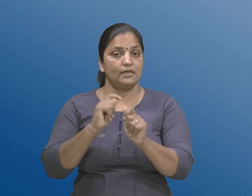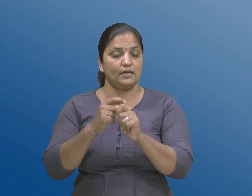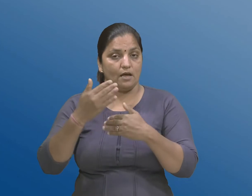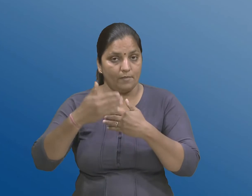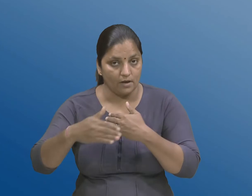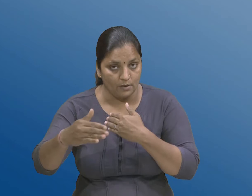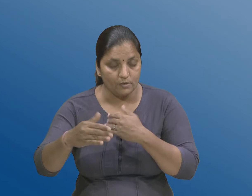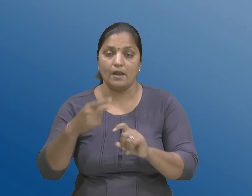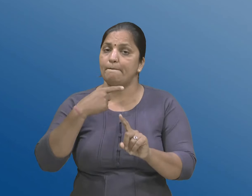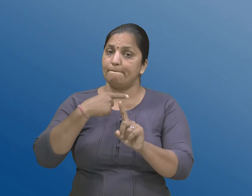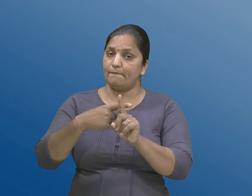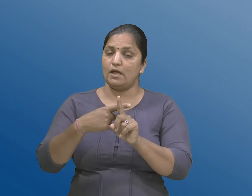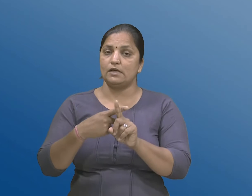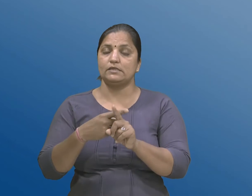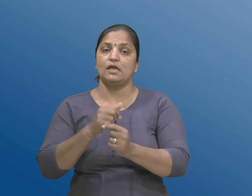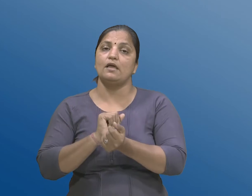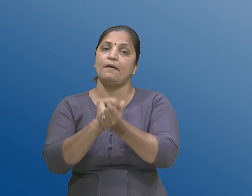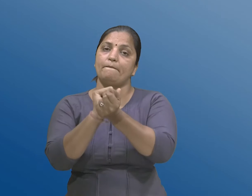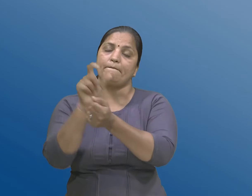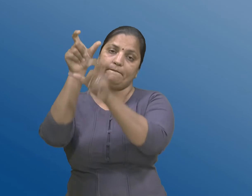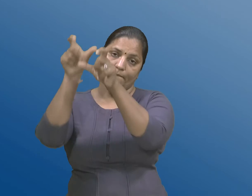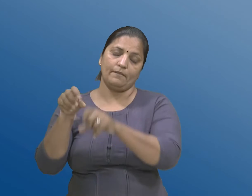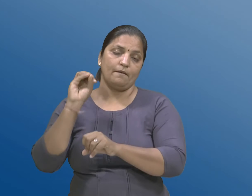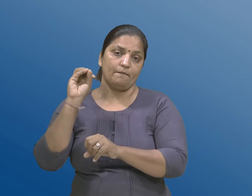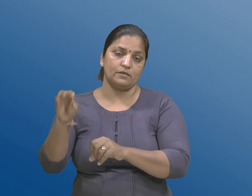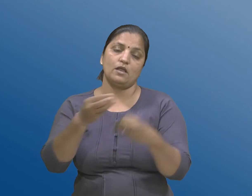अनुसार सजा मिलववा जवाबदार रहे शे